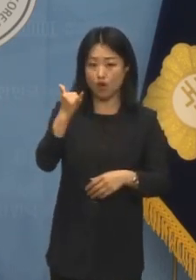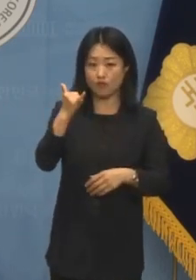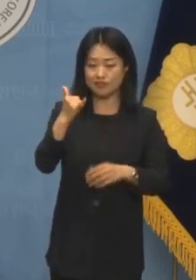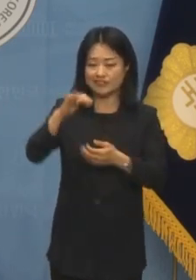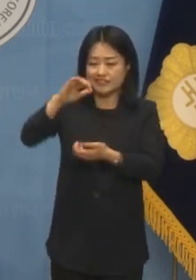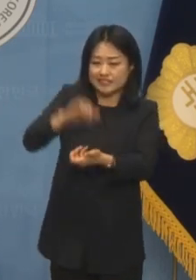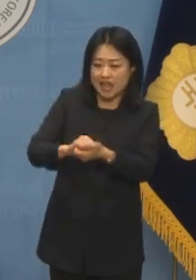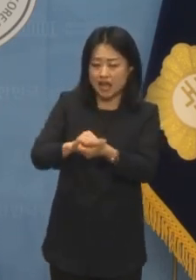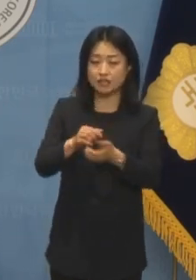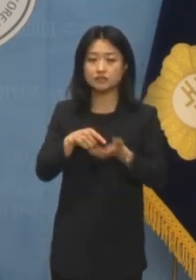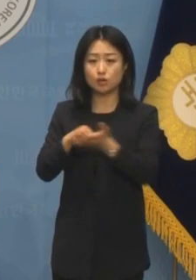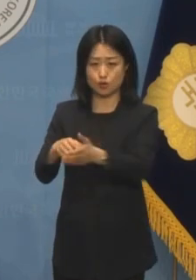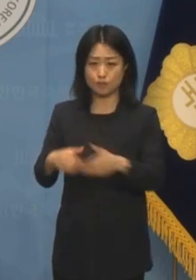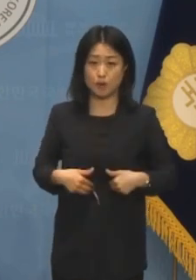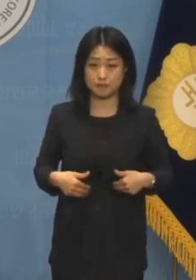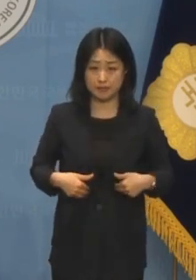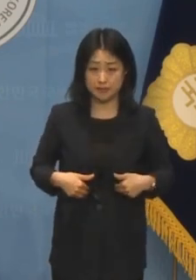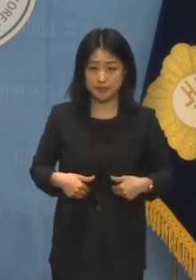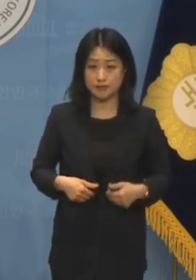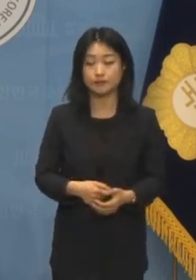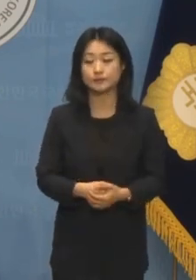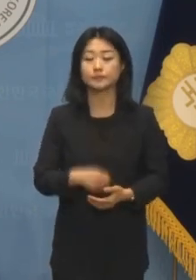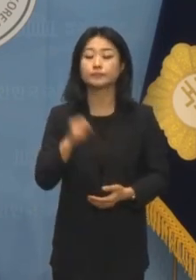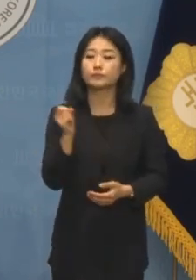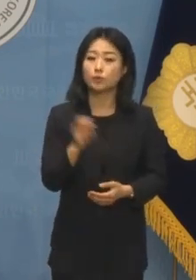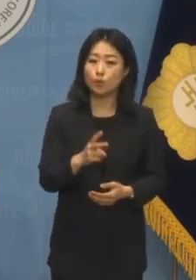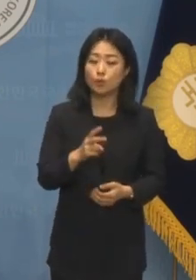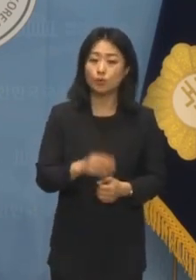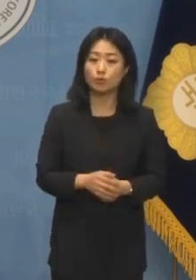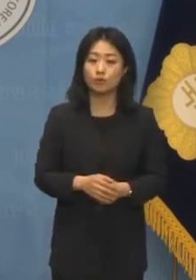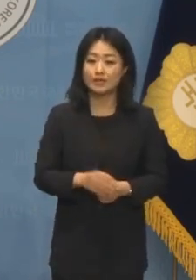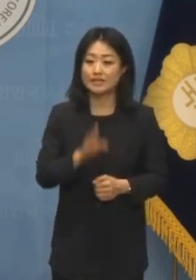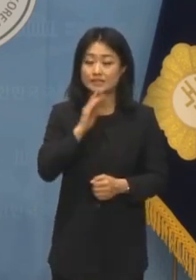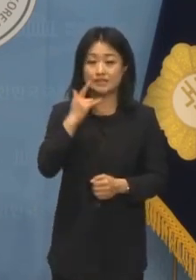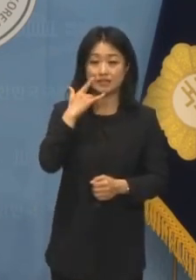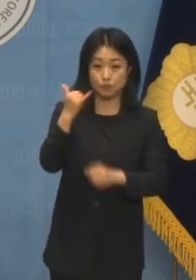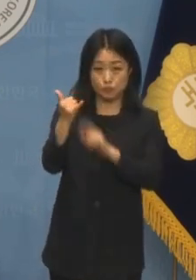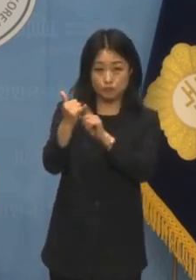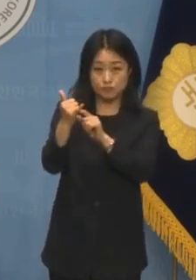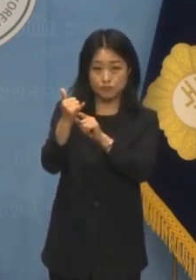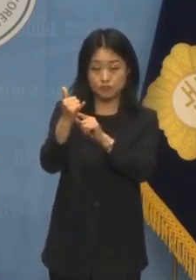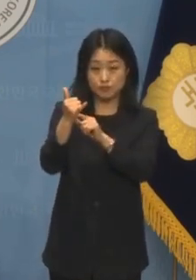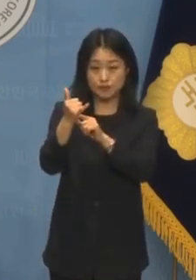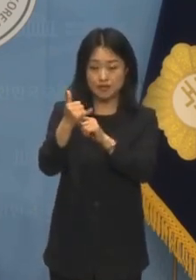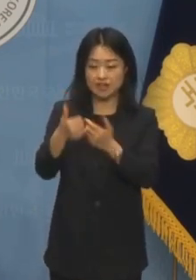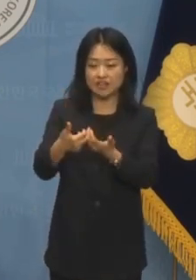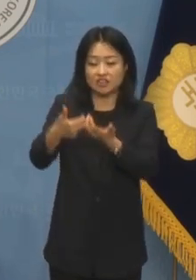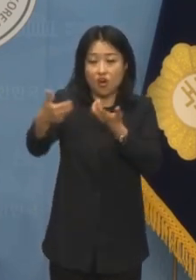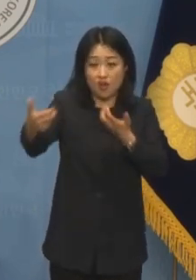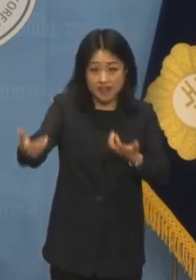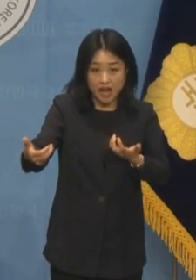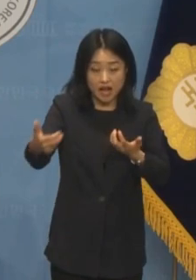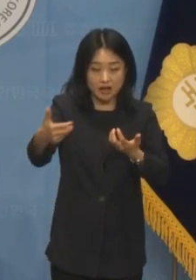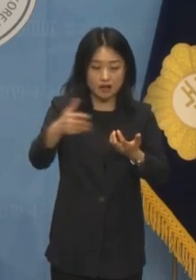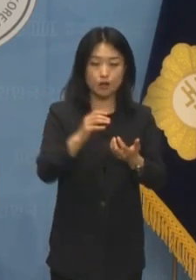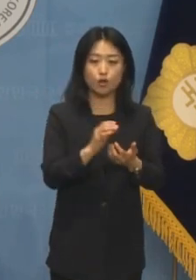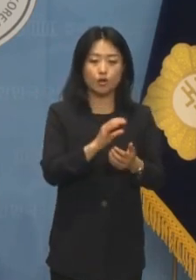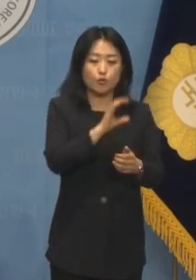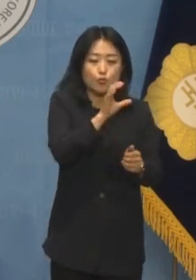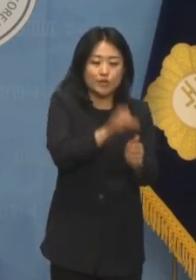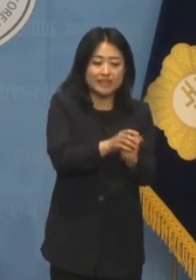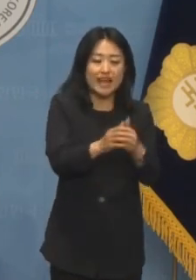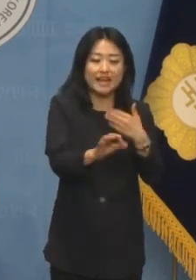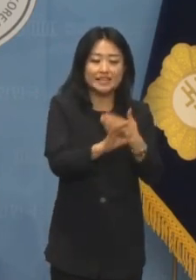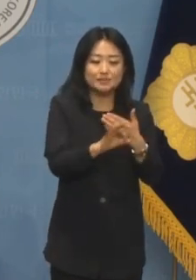적극적으로 이루어져야 합니다. 또한 친권자를 일시적으로 떠나 위탁 가정에 있을 때 지원을